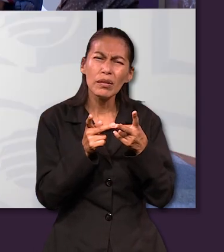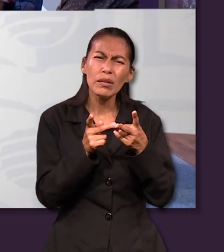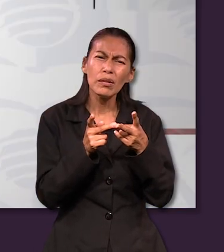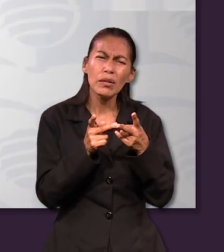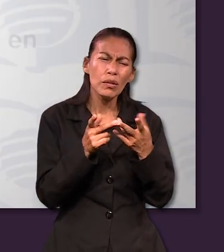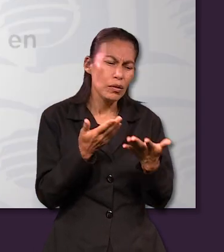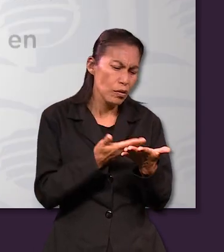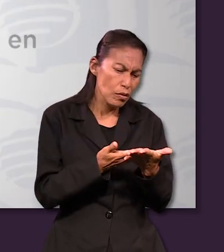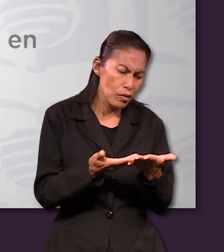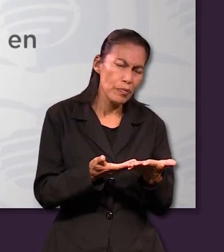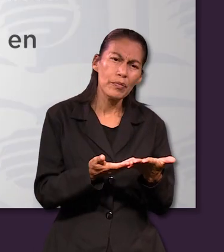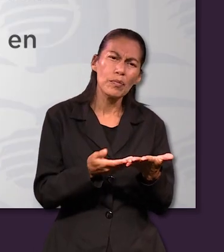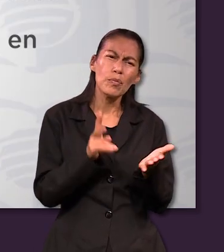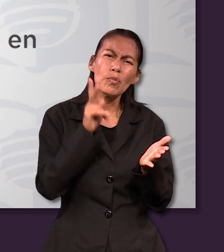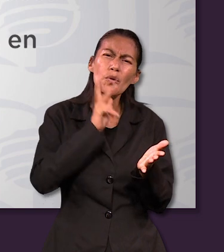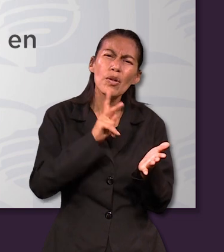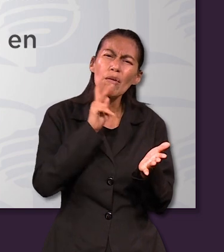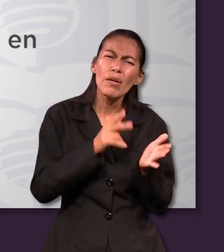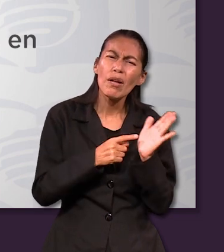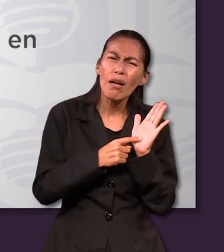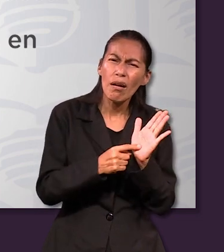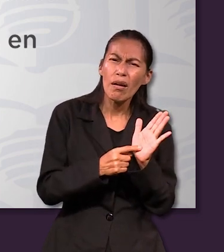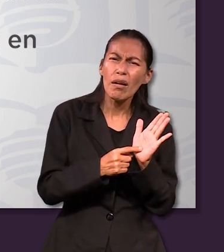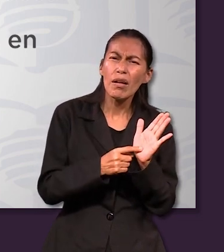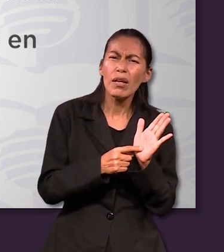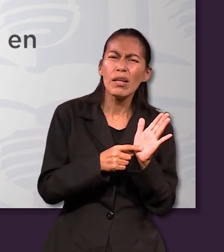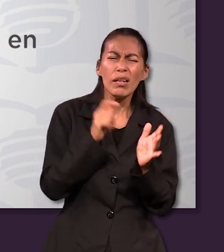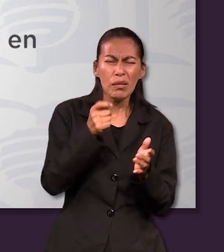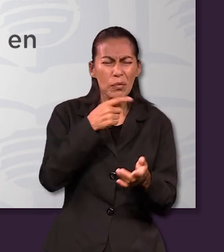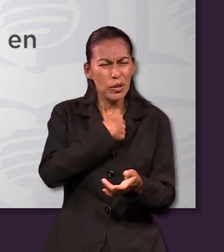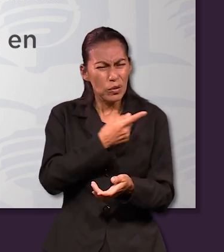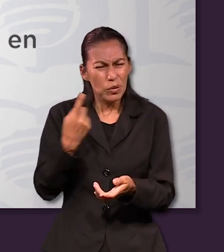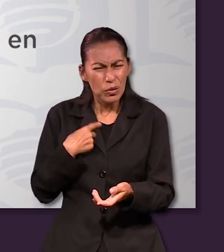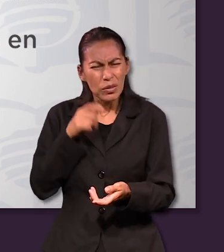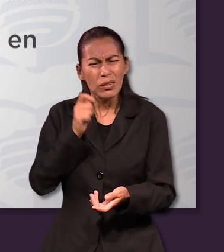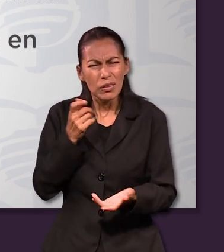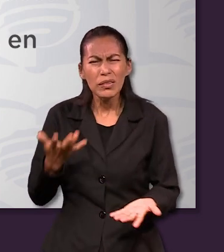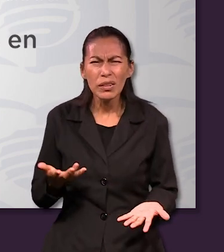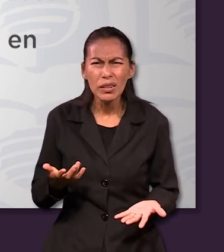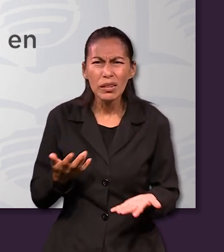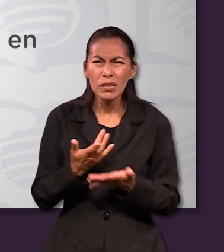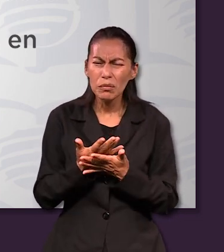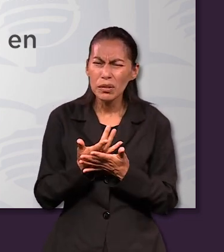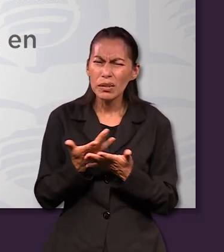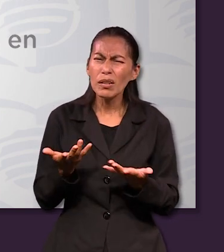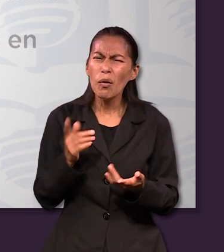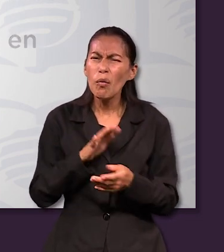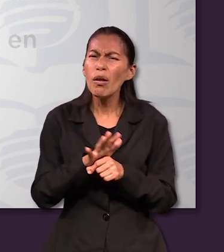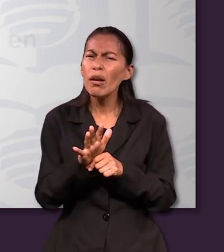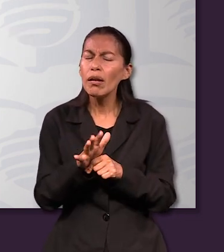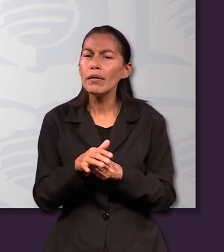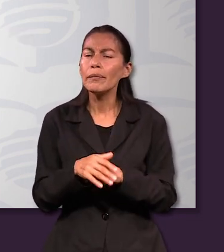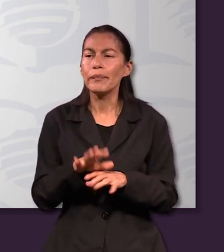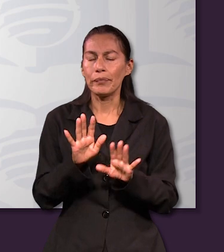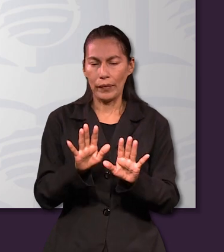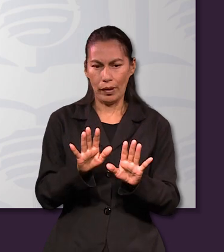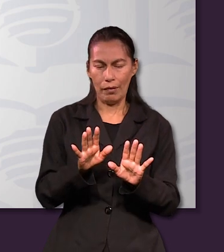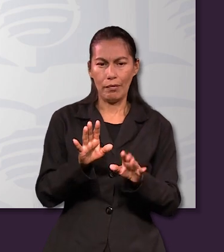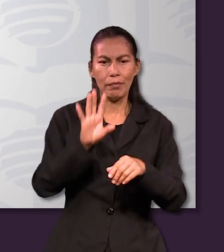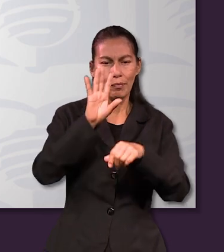¿qué garantía fundamental busca dar Pedro a estas personas en medio de las pruebas y qué significa esta